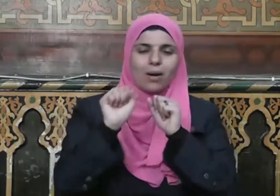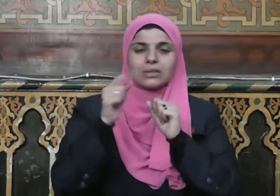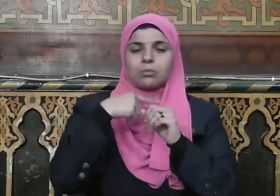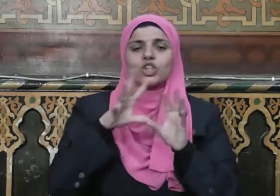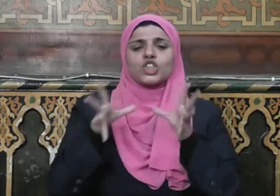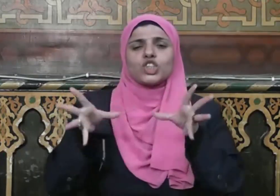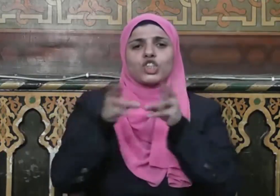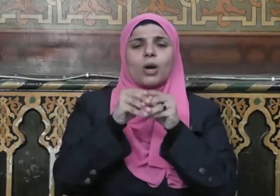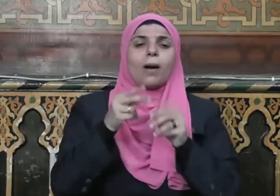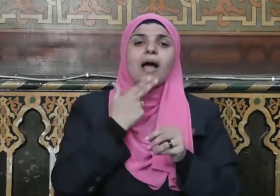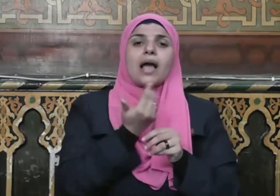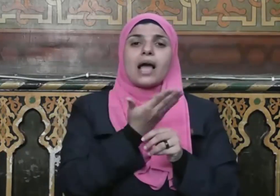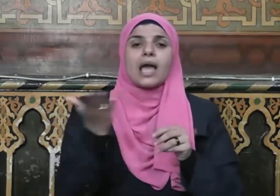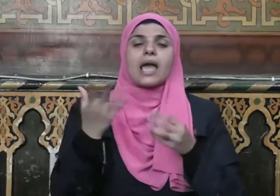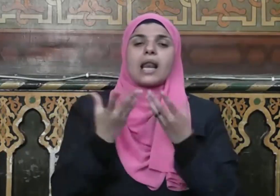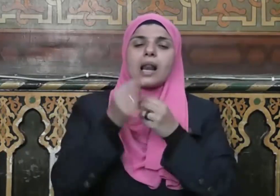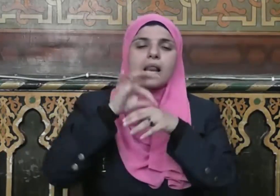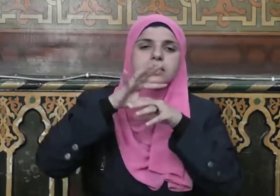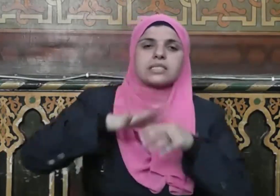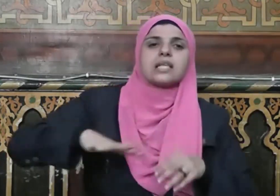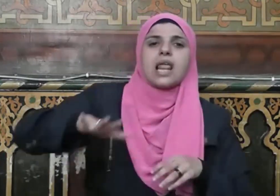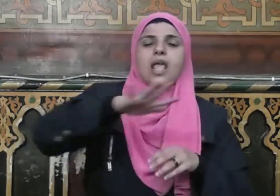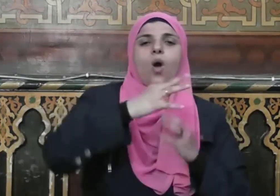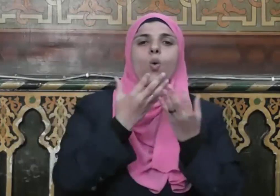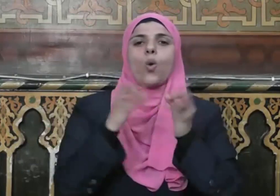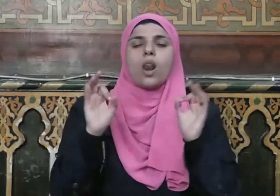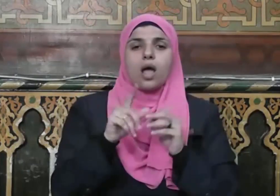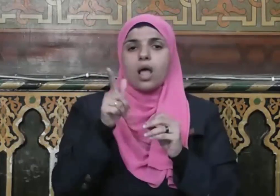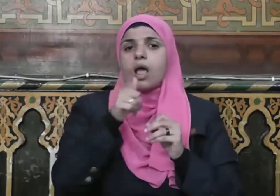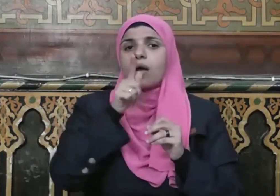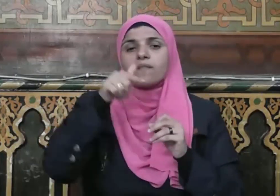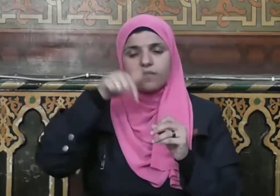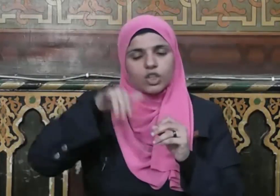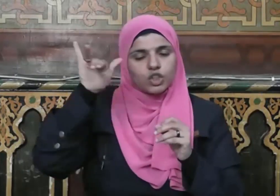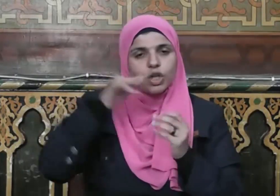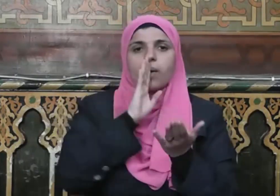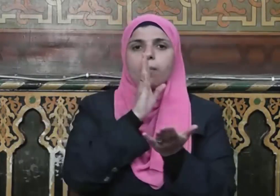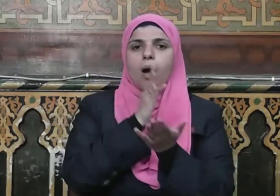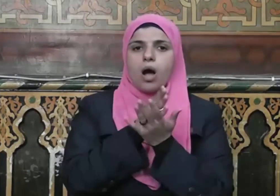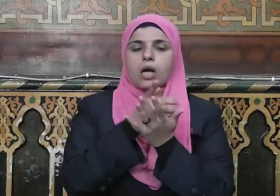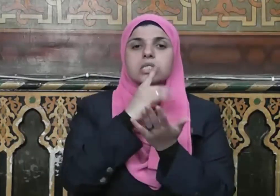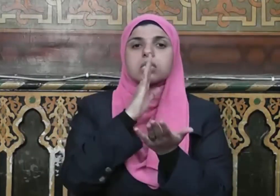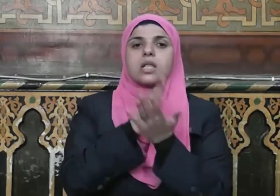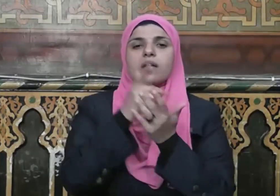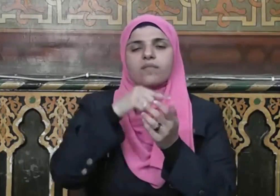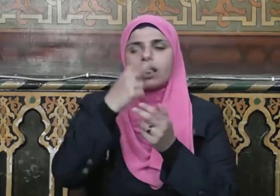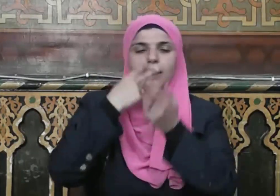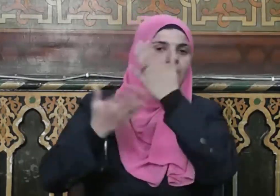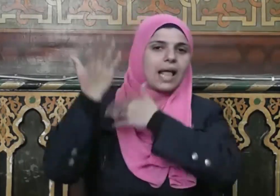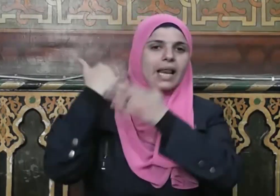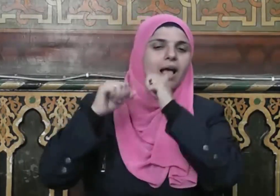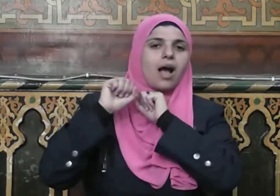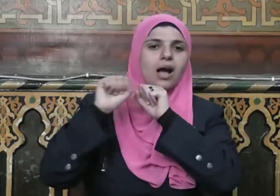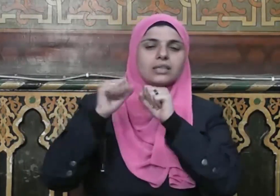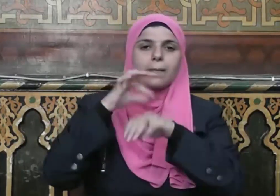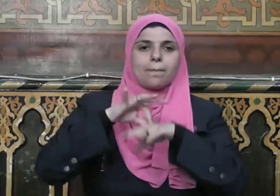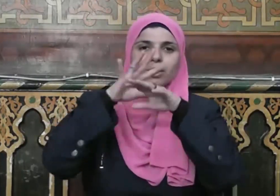التي جمعت الخيراً للبشرية كلها فقد جاءت بحق سبقاً في تاريخ البشرية